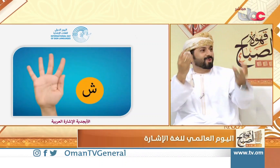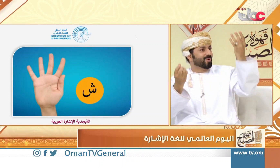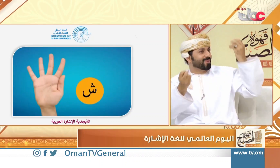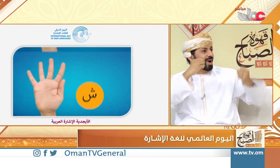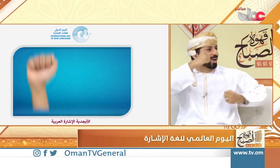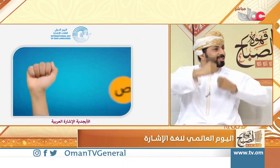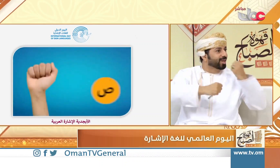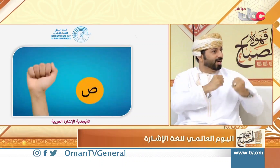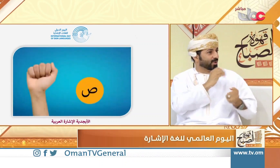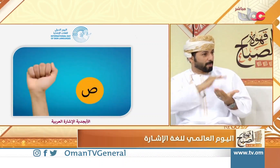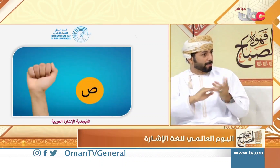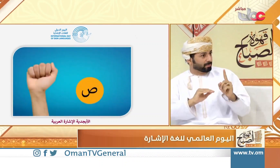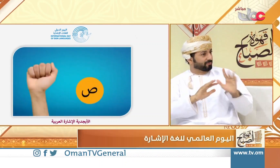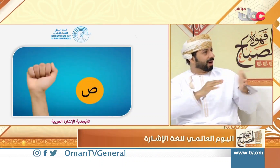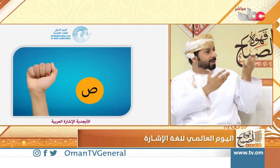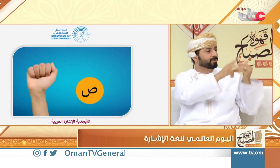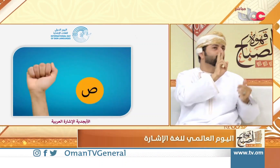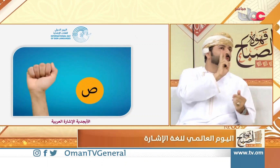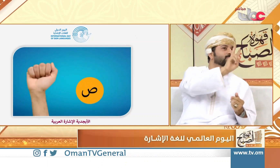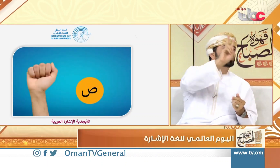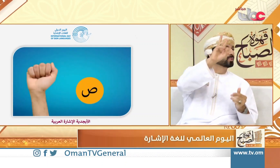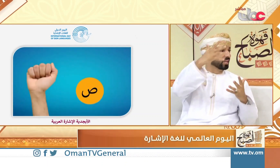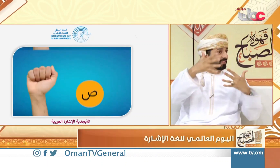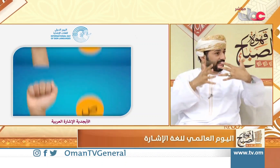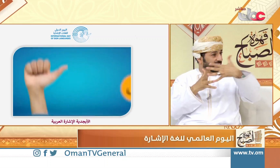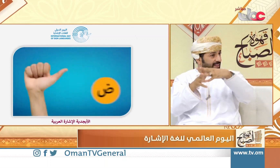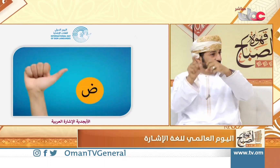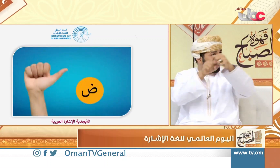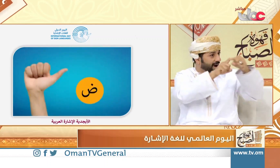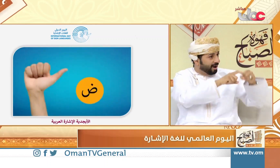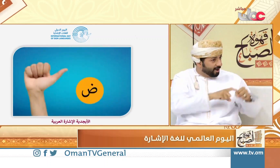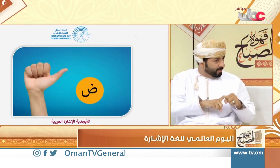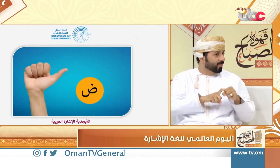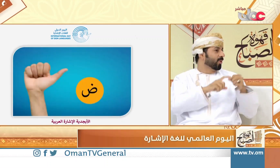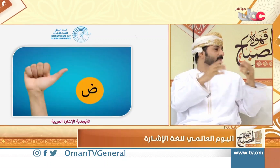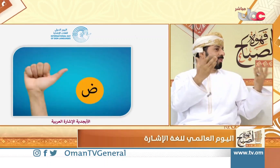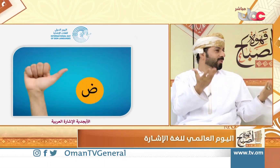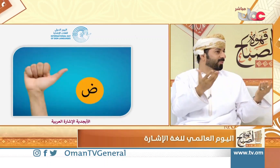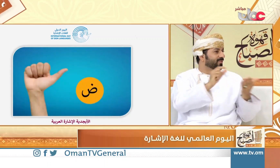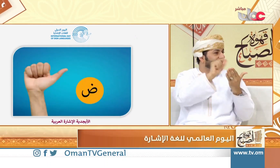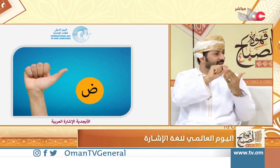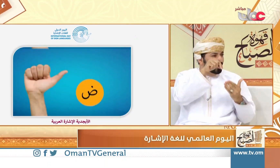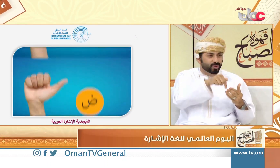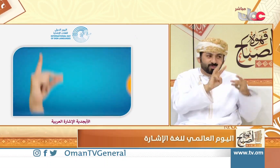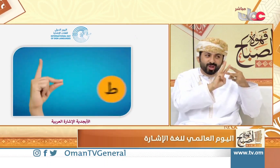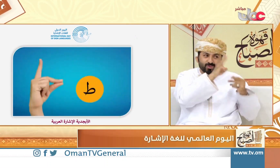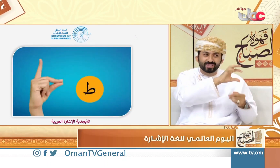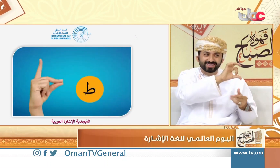هذا اليوم في مختلف دول العالم وأيضاً بسلطنة عمان وهناك طبعاً مشاركات أيضاً في